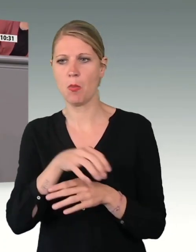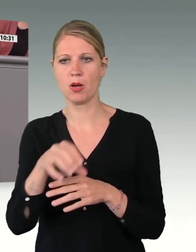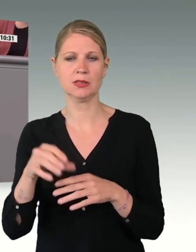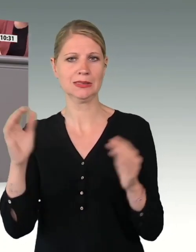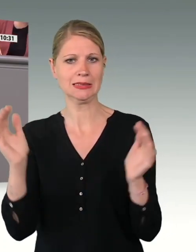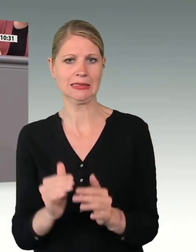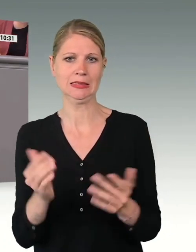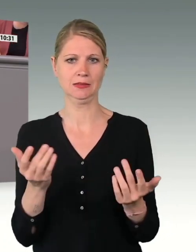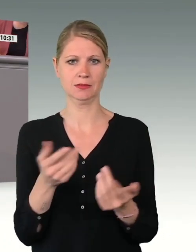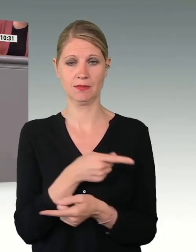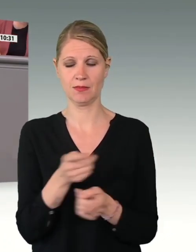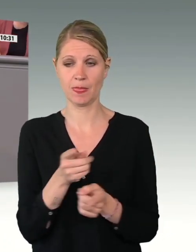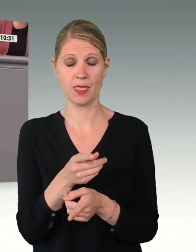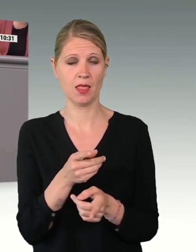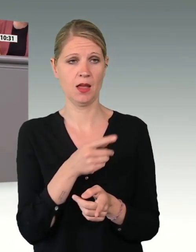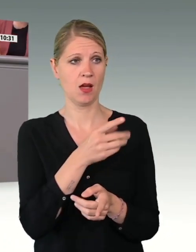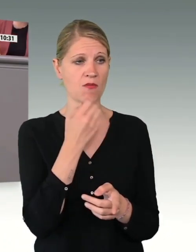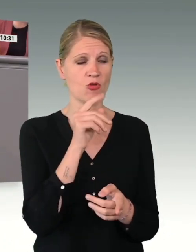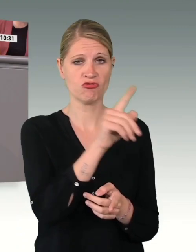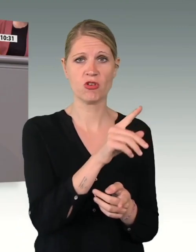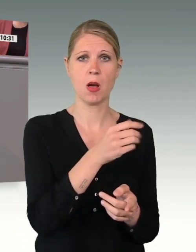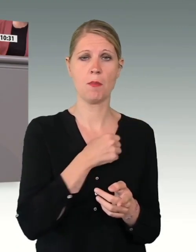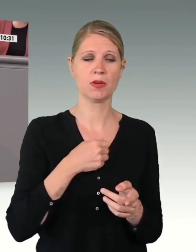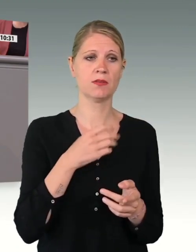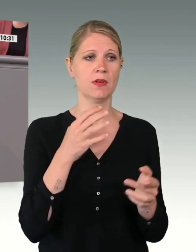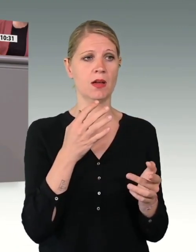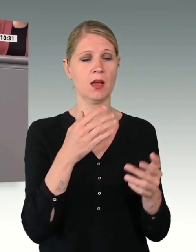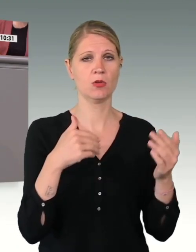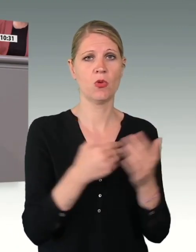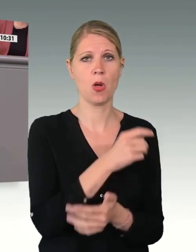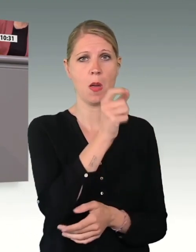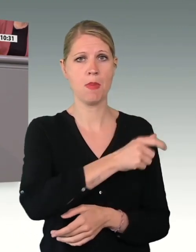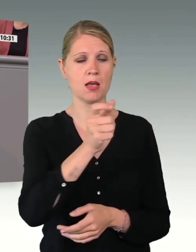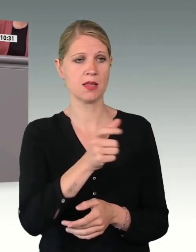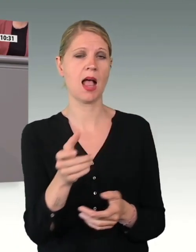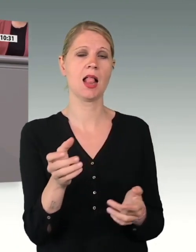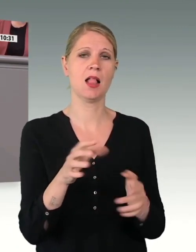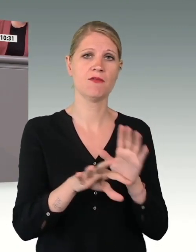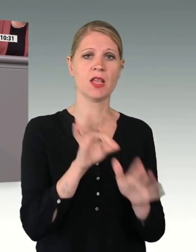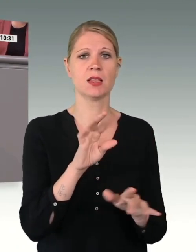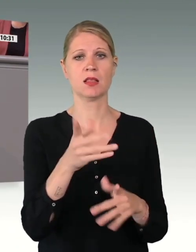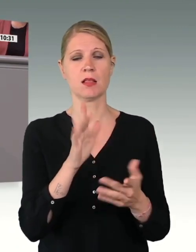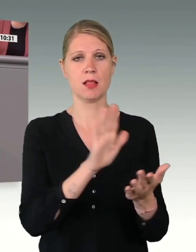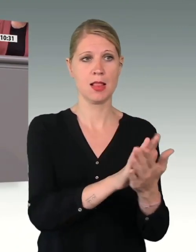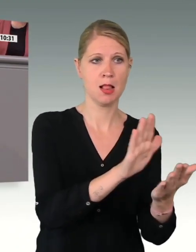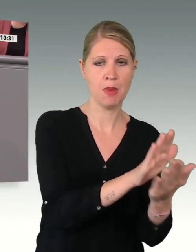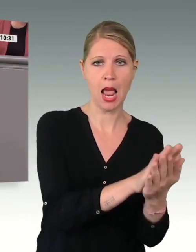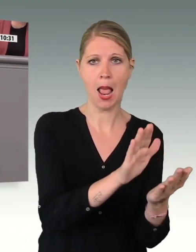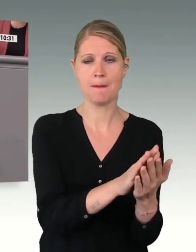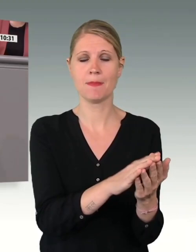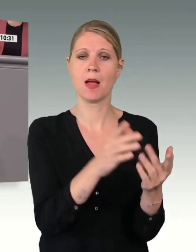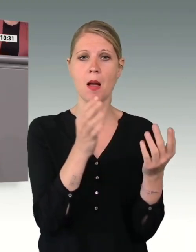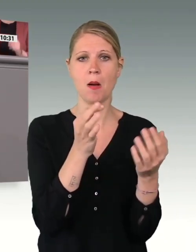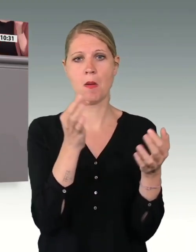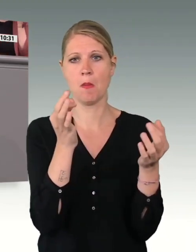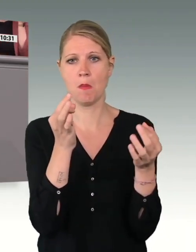finden und dauerhaft halten möchte, spielt gute Ausstattung eine elementare Rolle. Über die Defizite